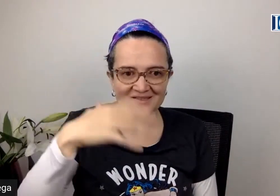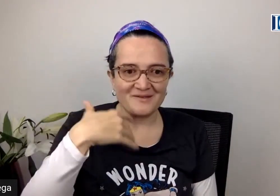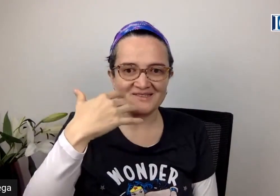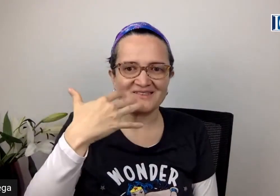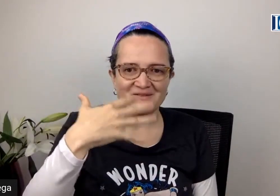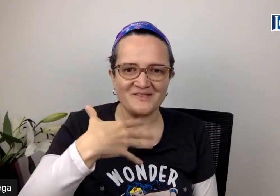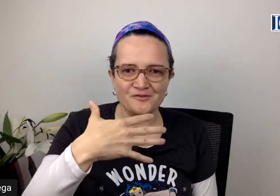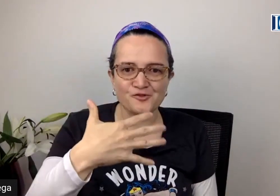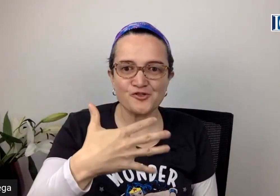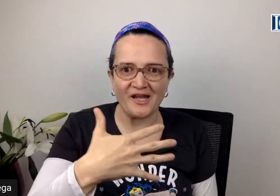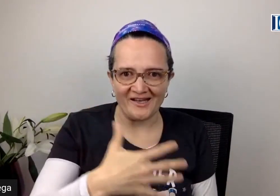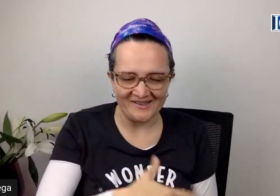más, hasta me siento emocional.